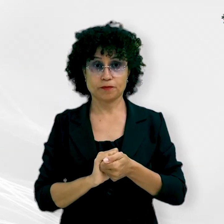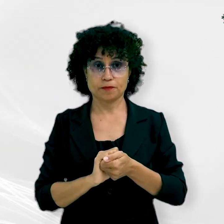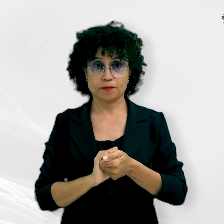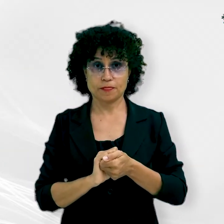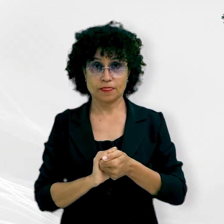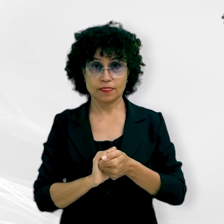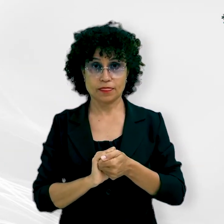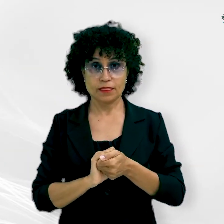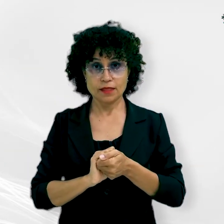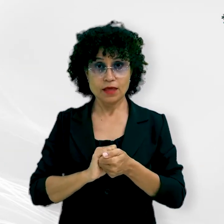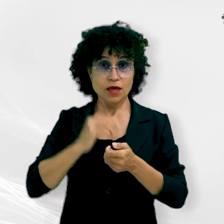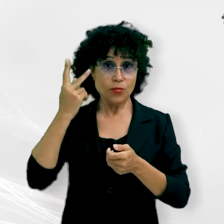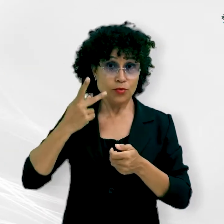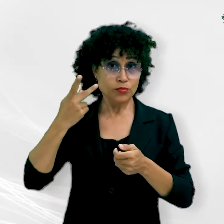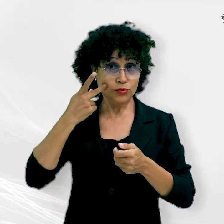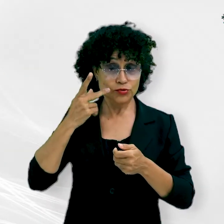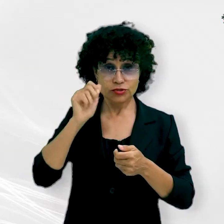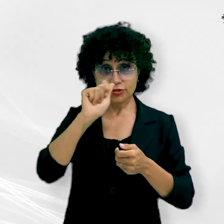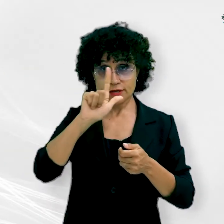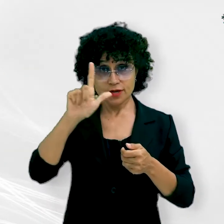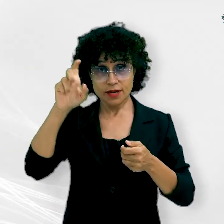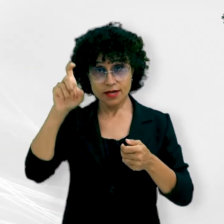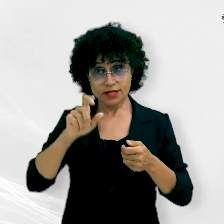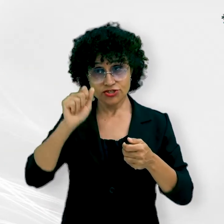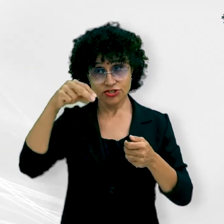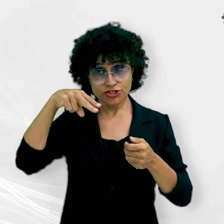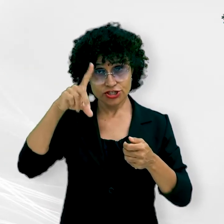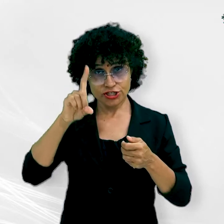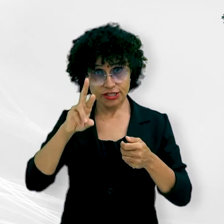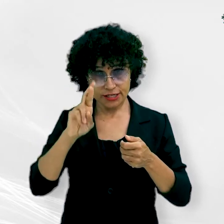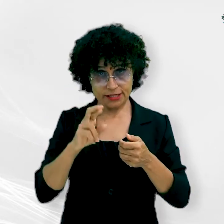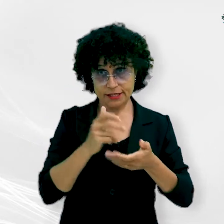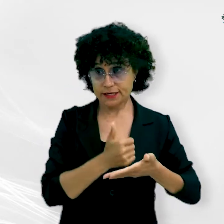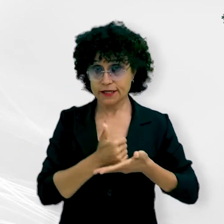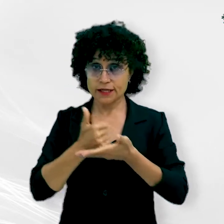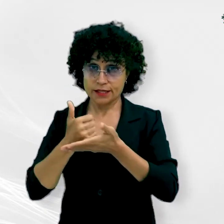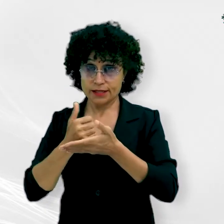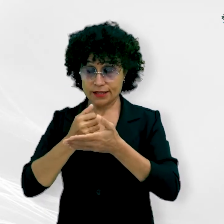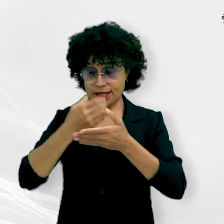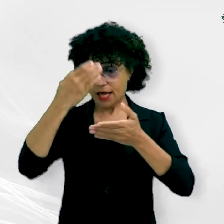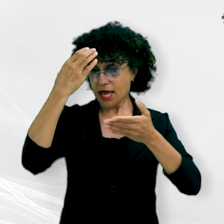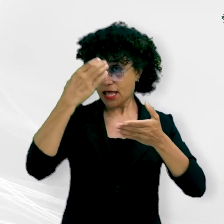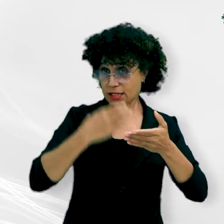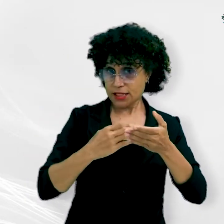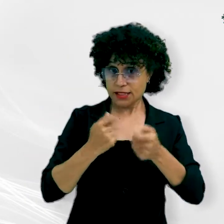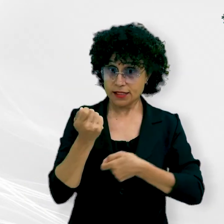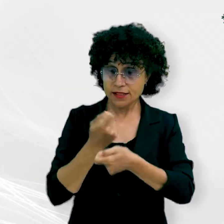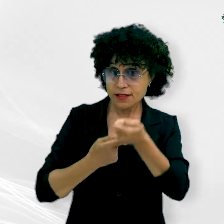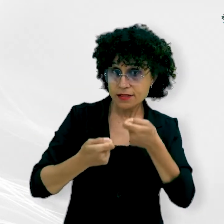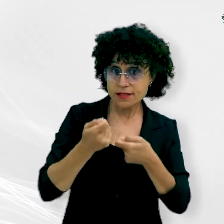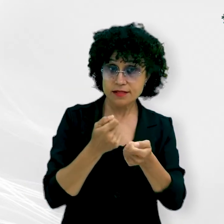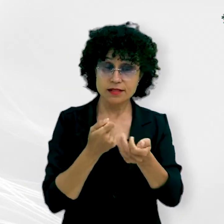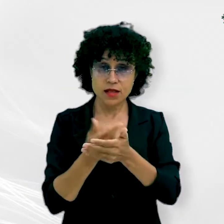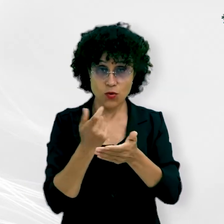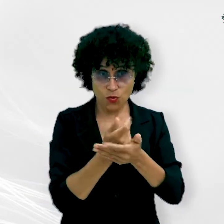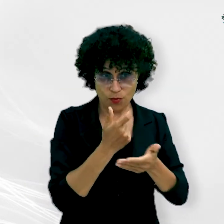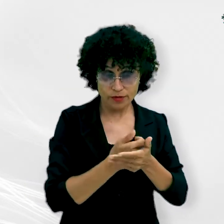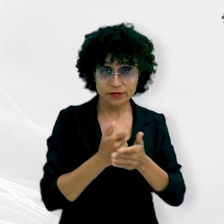O promotor de justiça Alexandre Guedes, do Núcleo de Defesa da Cidadania e do Consumidor, e que atua junto ao governo do Estado no